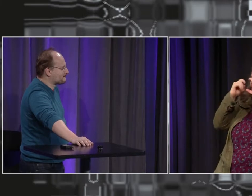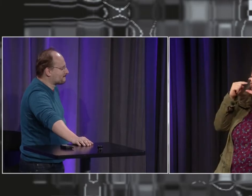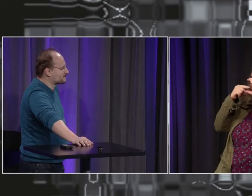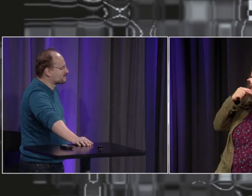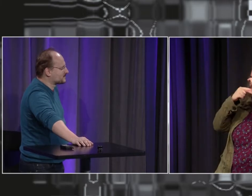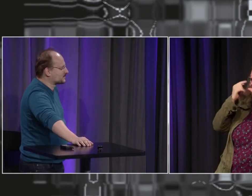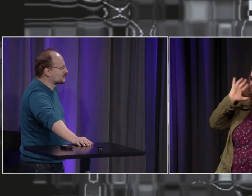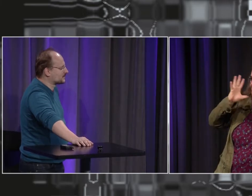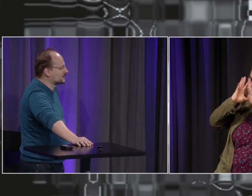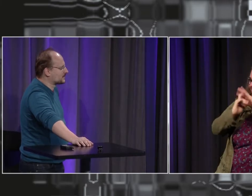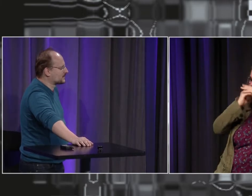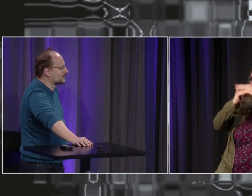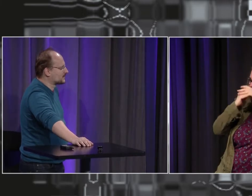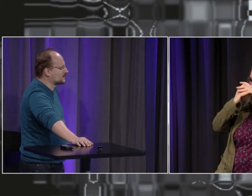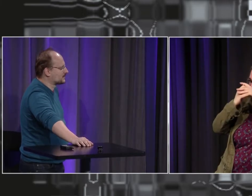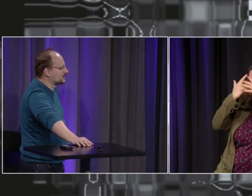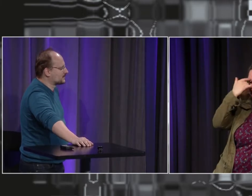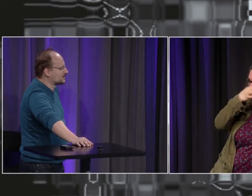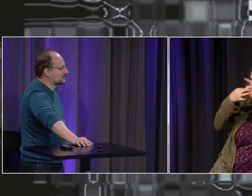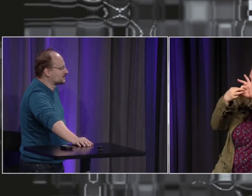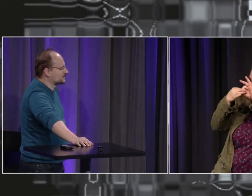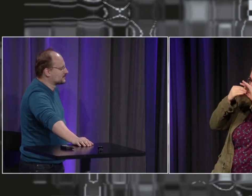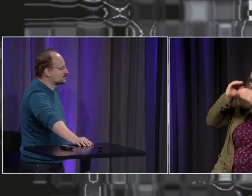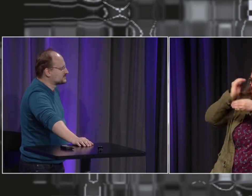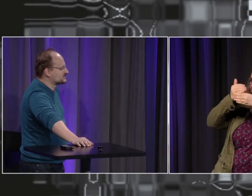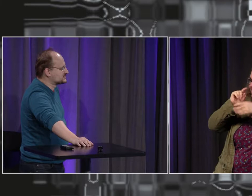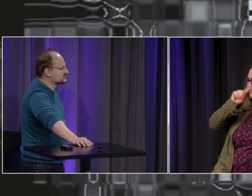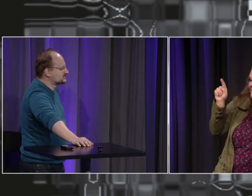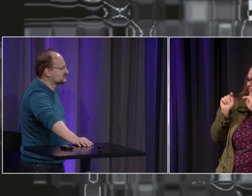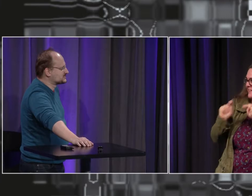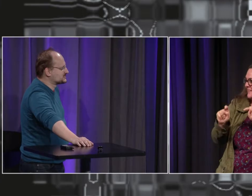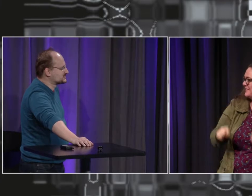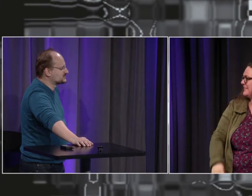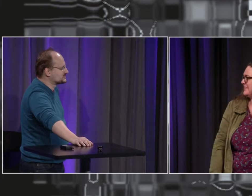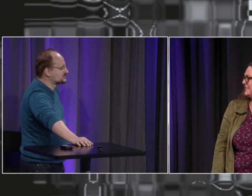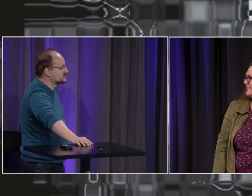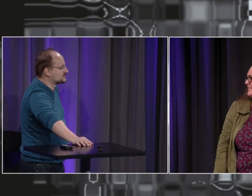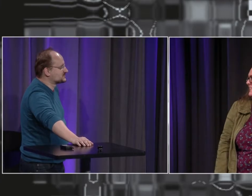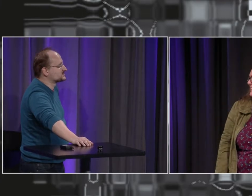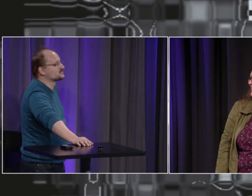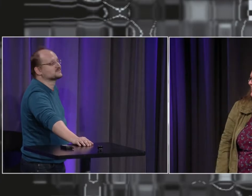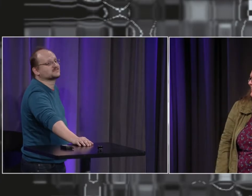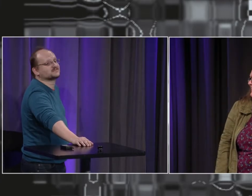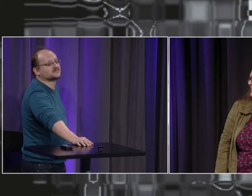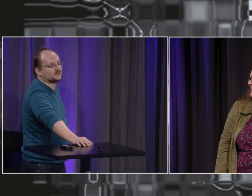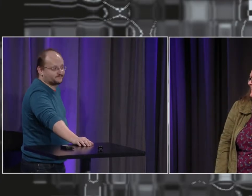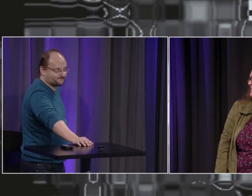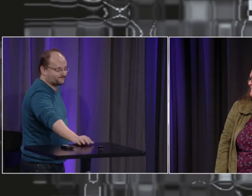moi j'ai un Husser j'ai le syndrome du Husser je signe avec la langue des signes tactiles et comment des gens comme moi